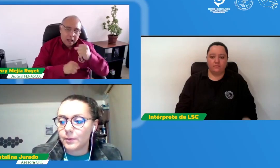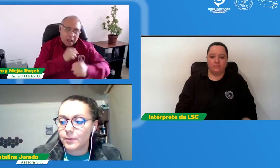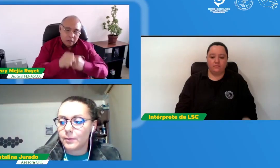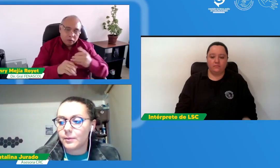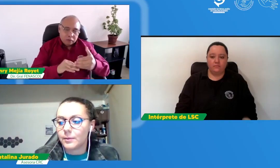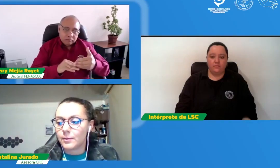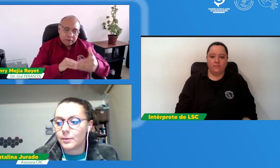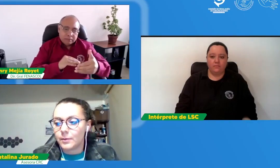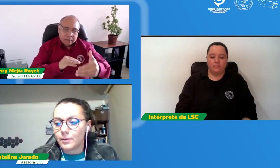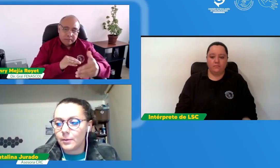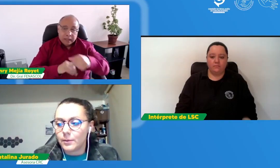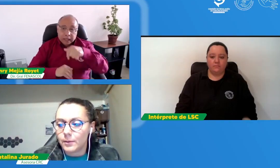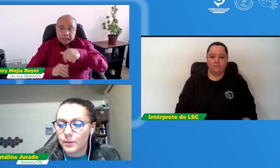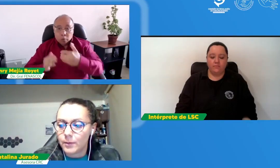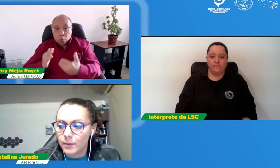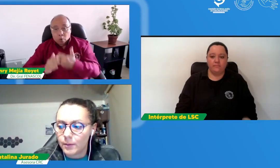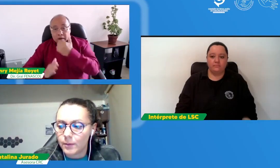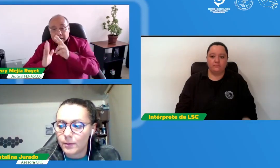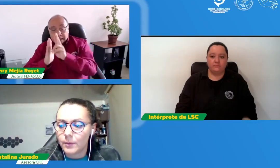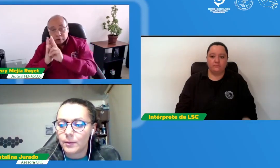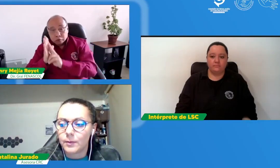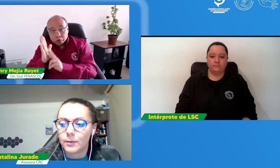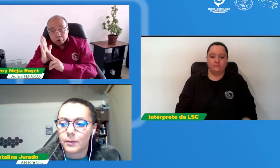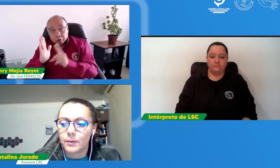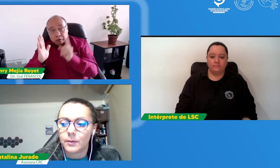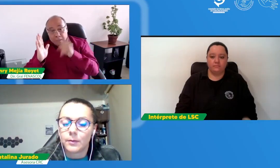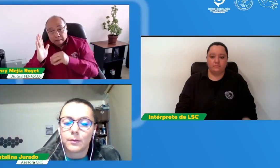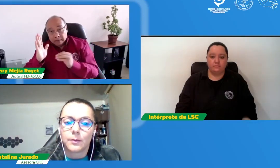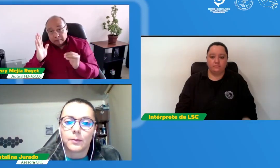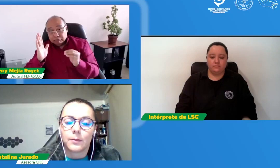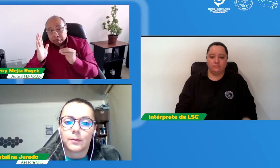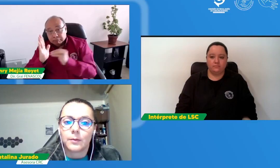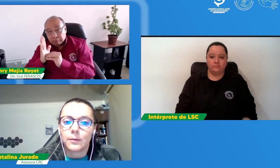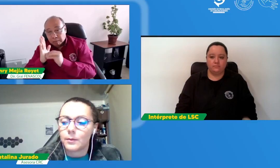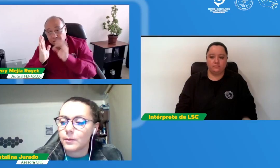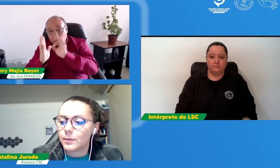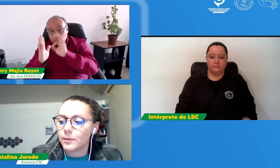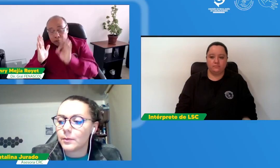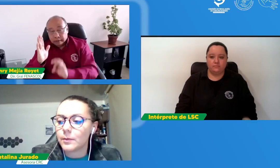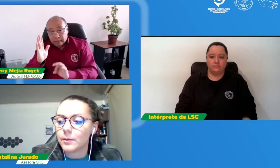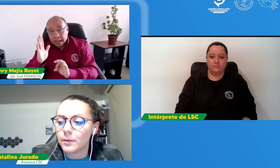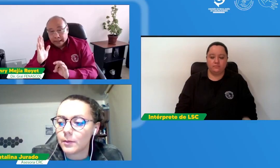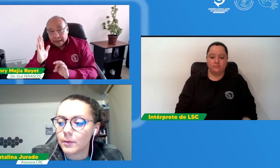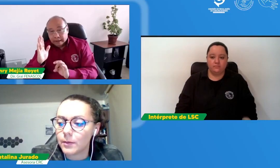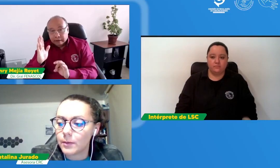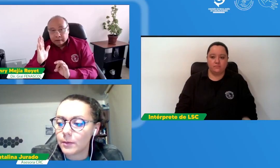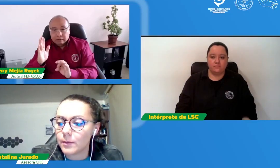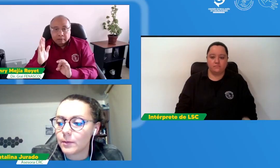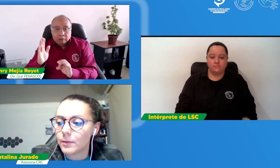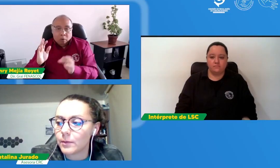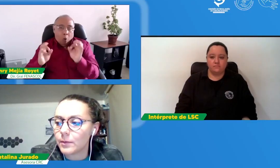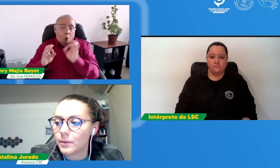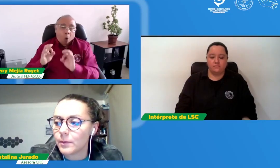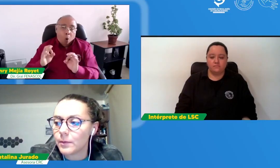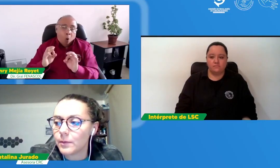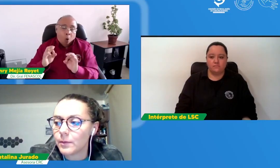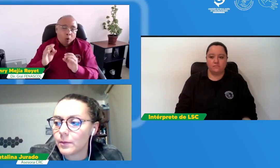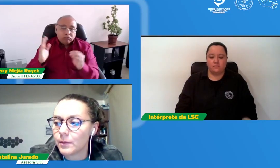subtitulación closed caption servicio de interpretación en el futuro si se